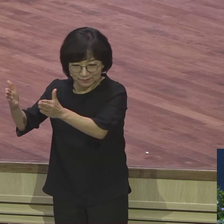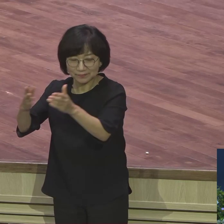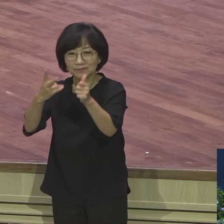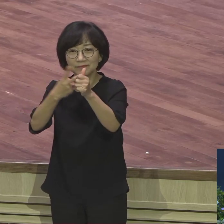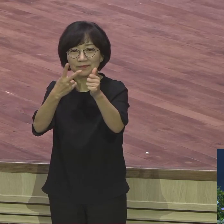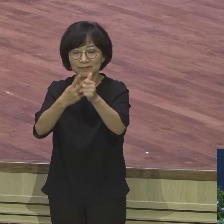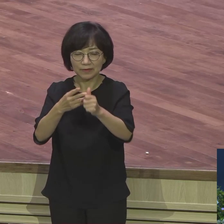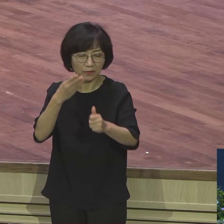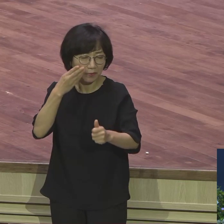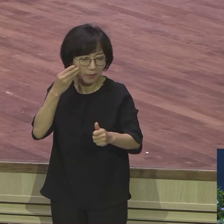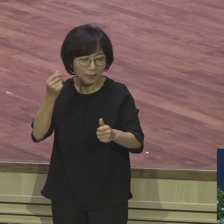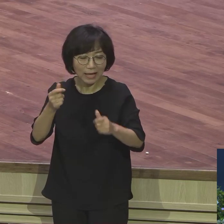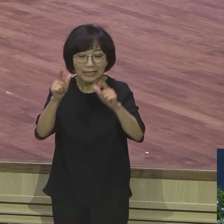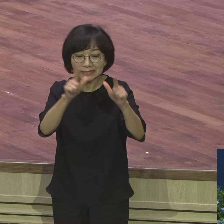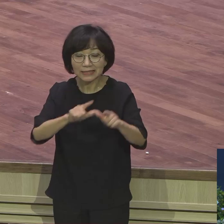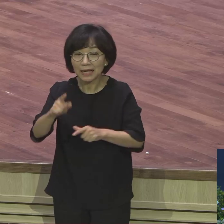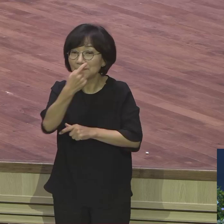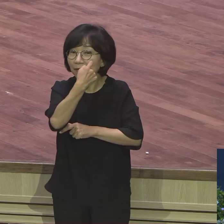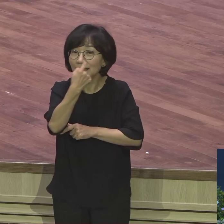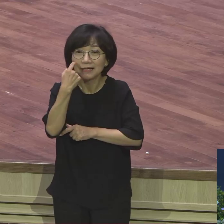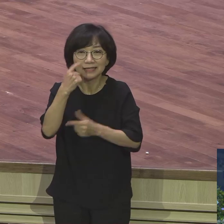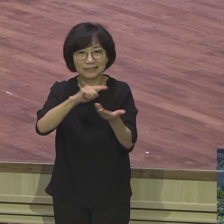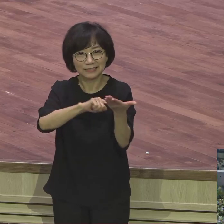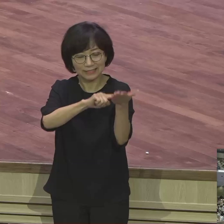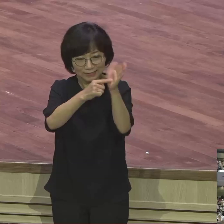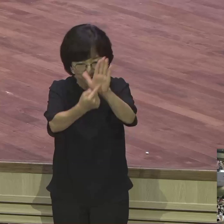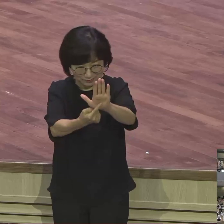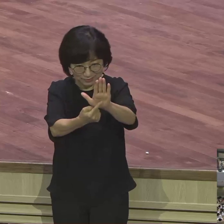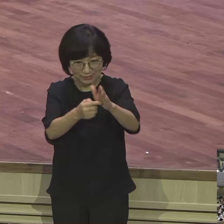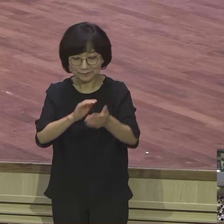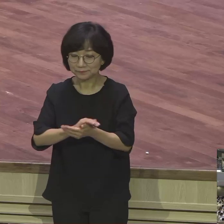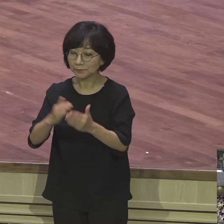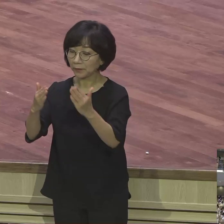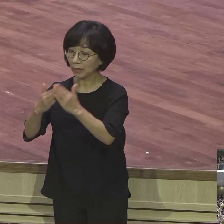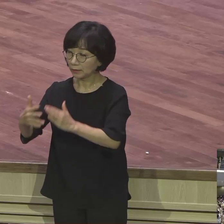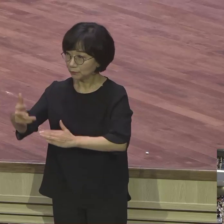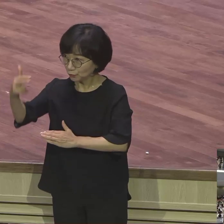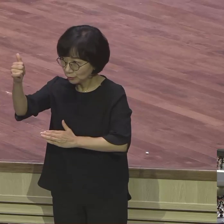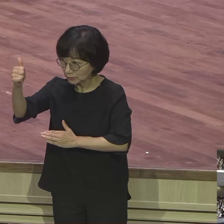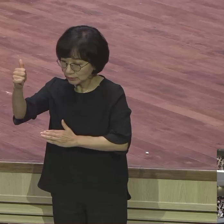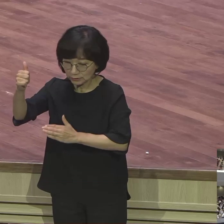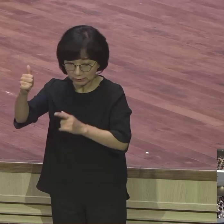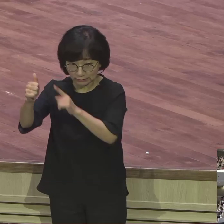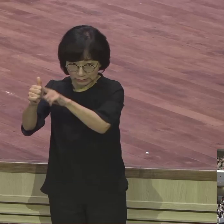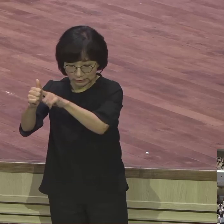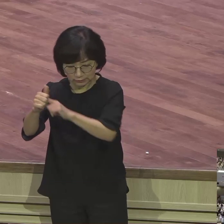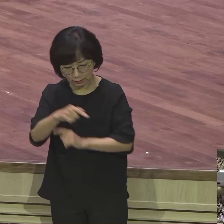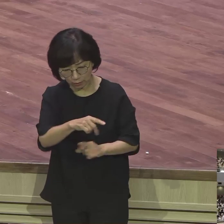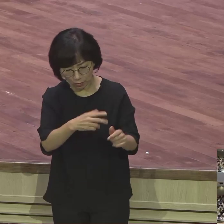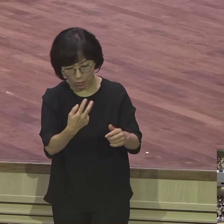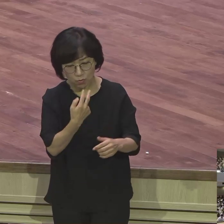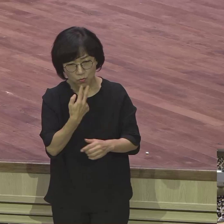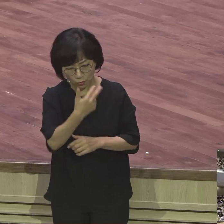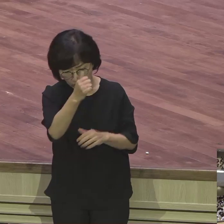증거입니다 3절입니다 그의 주인이 요하께서 그와 함께 하심을 보며 또